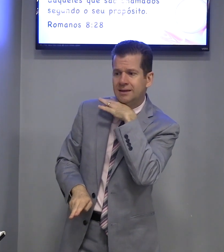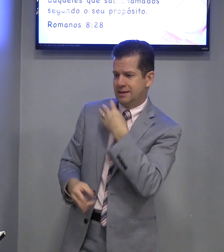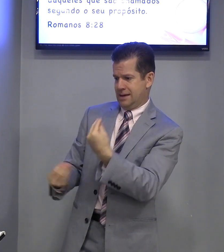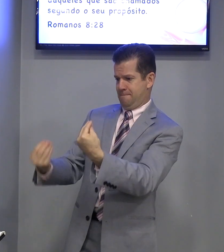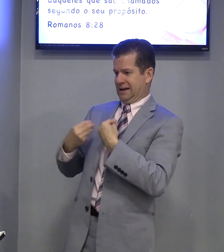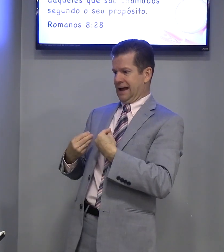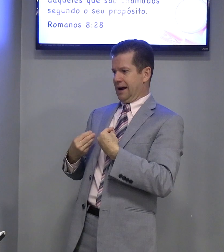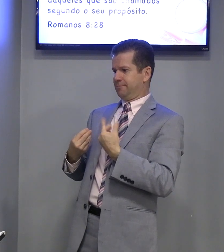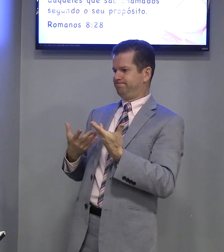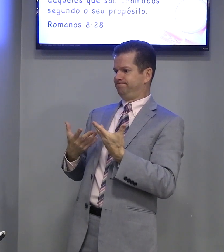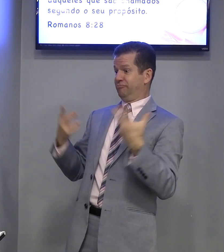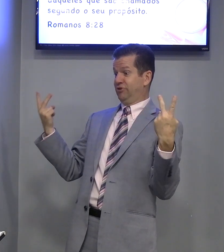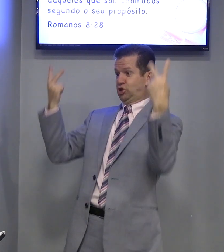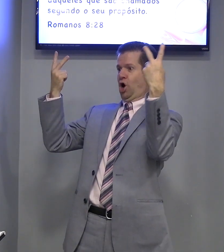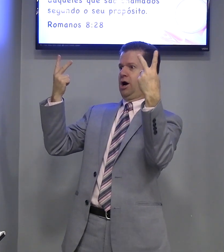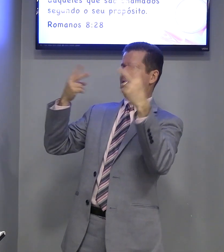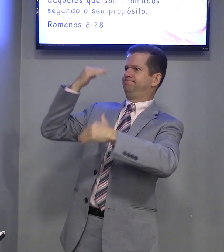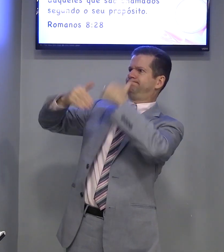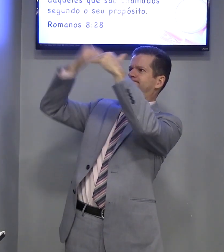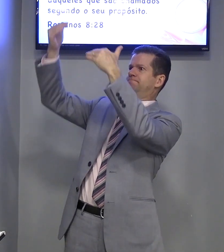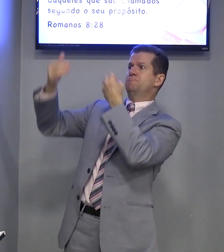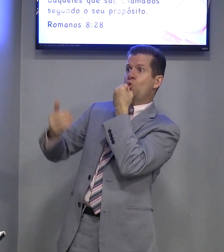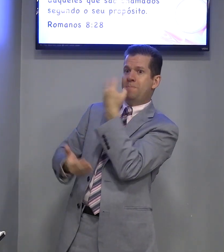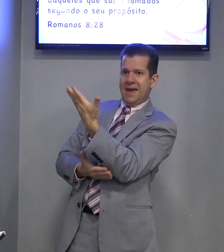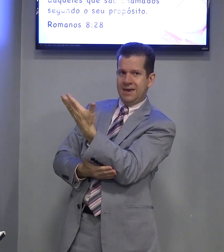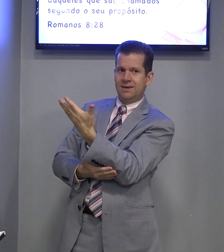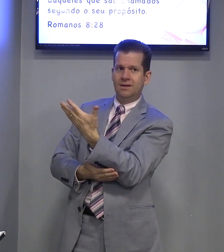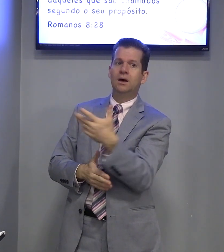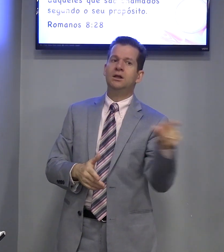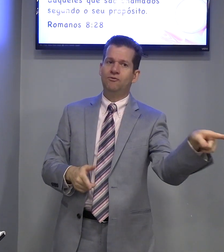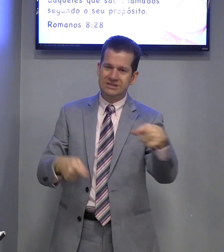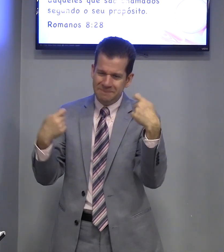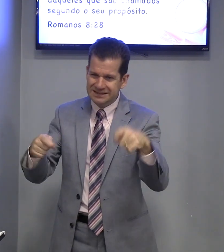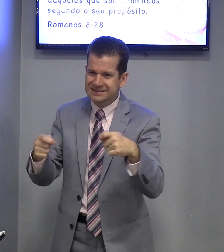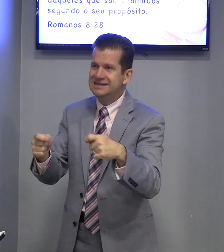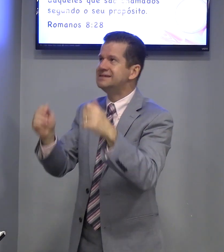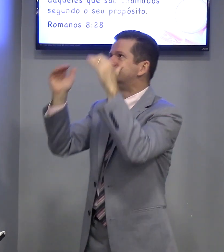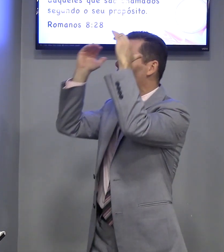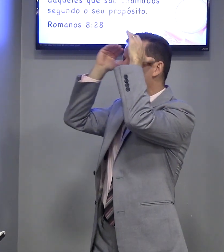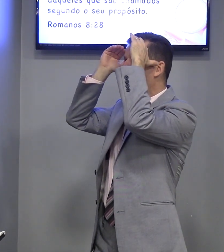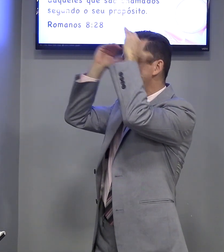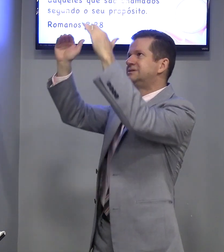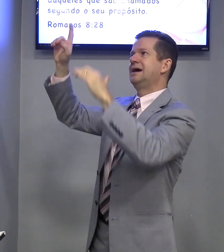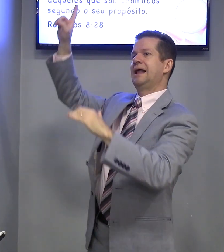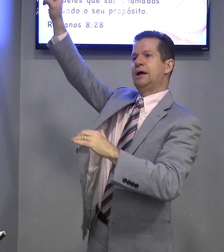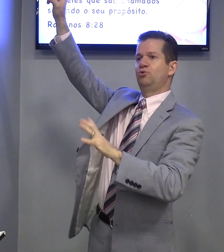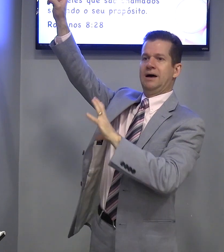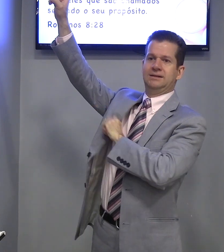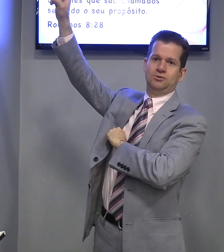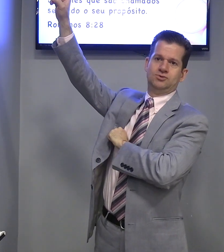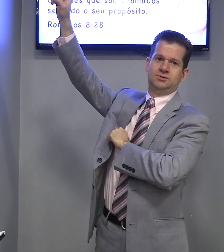para dar vitória, o bem. Então, você precisa estar consagrado a Deus.